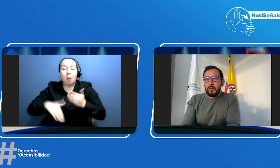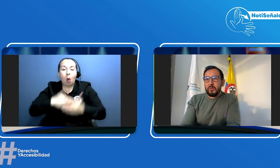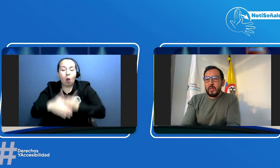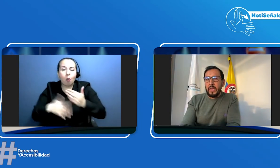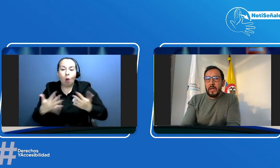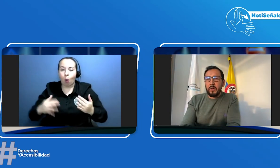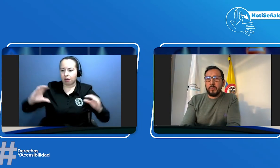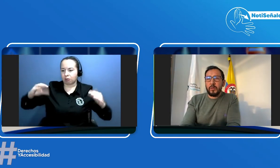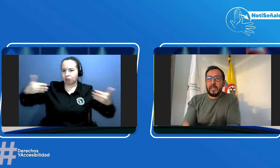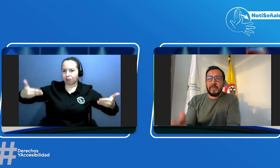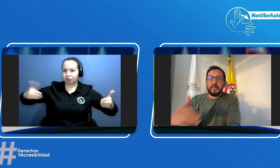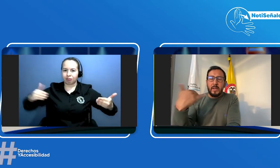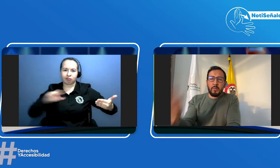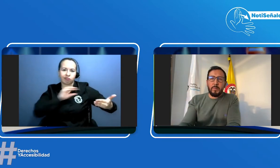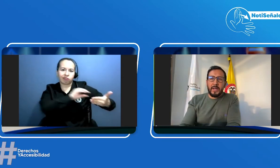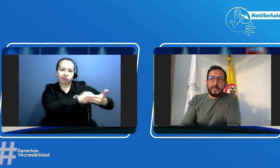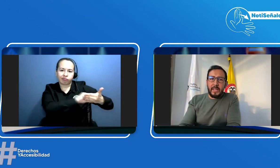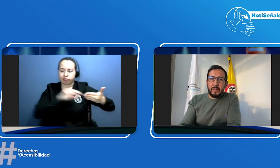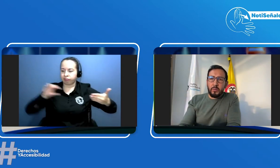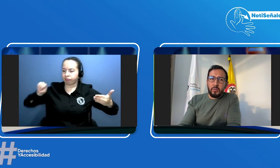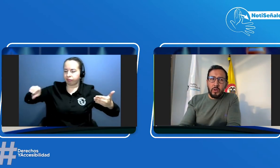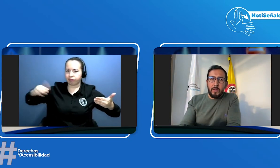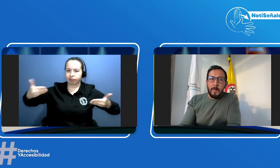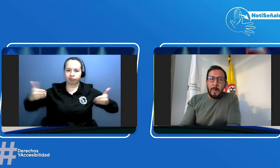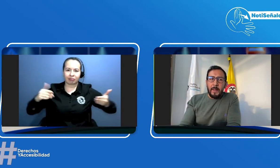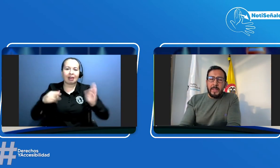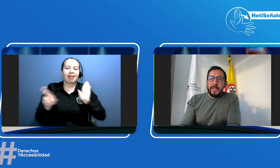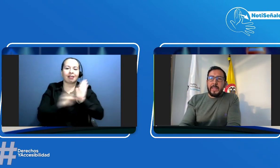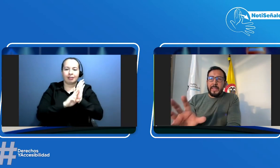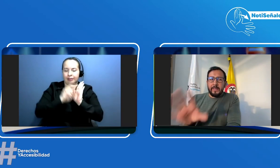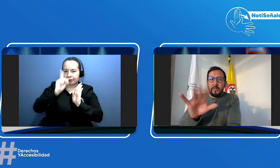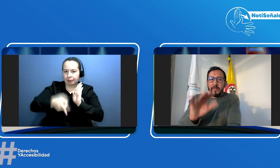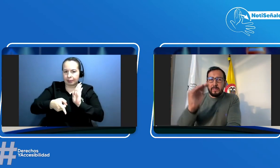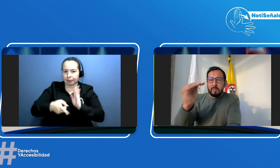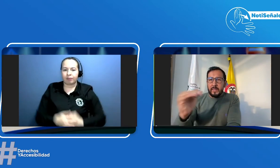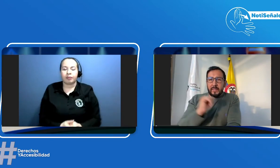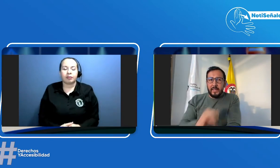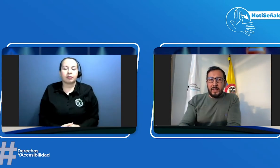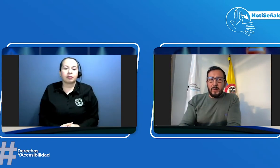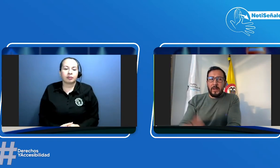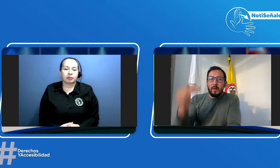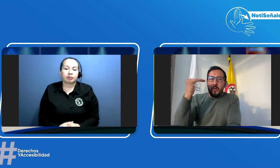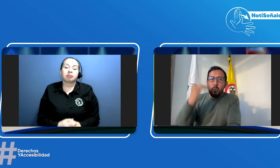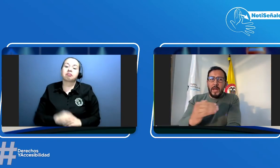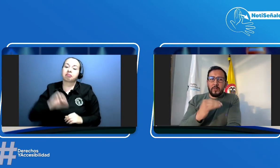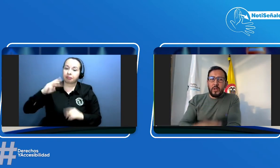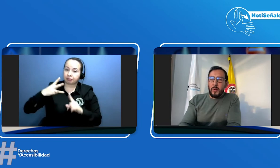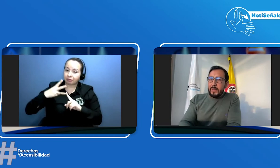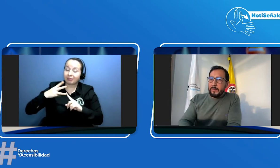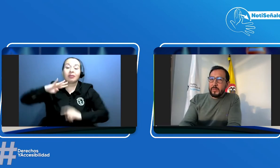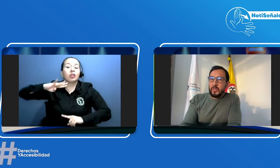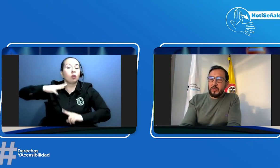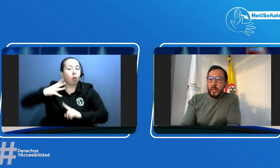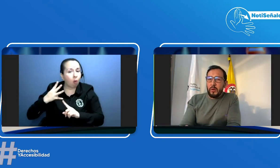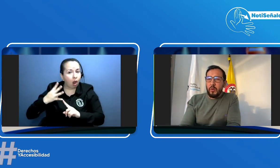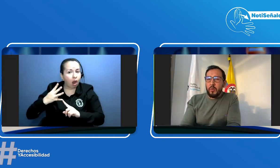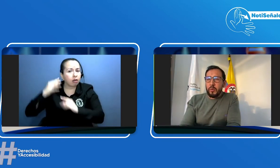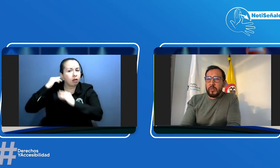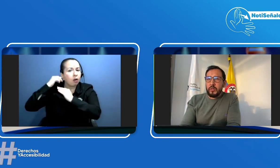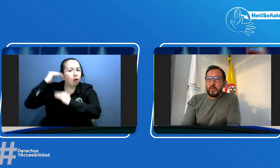correspondientes tal como aparece en la resolución entonces tercer nivel cuarto nivel si yo tengo si yo tengo